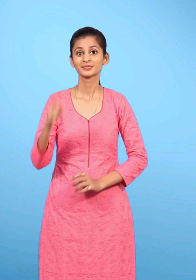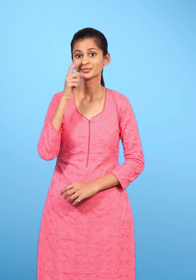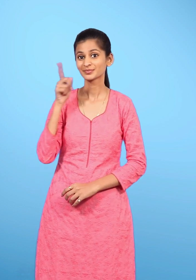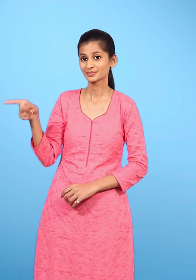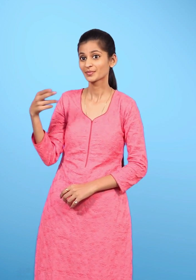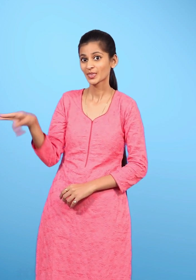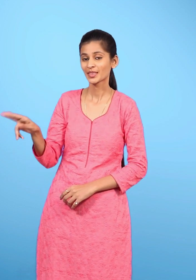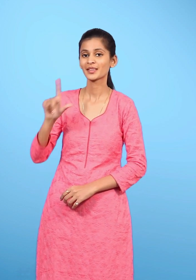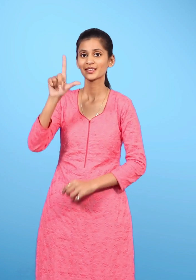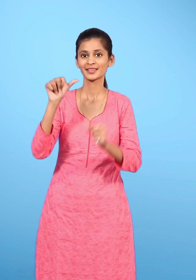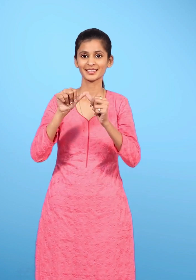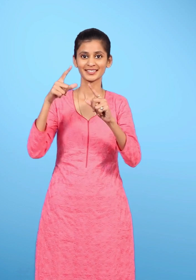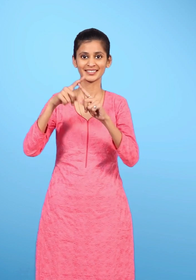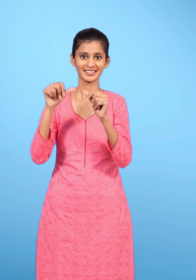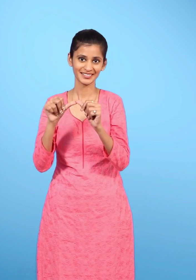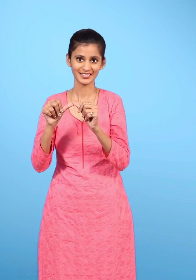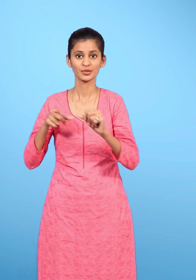लता का घर खूब अच्ची तरह से सजा है